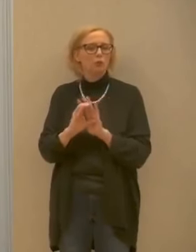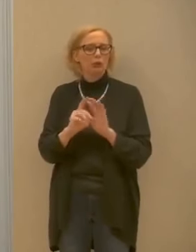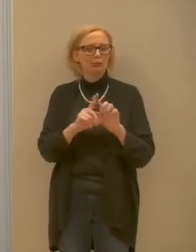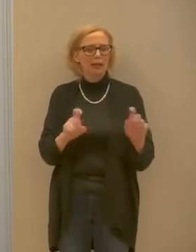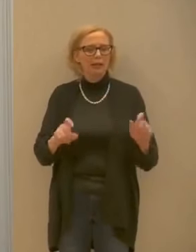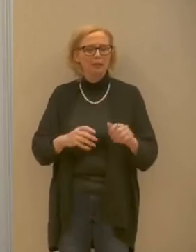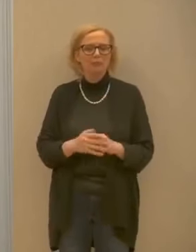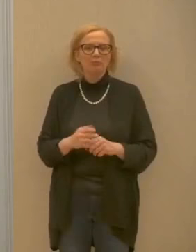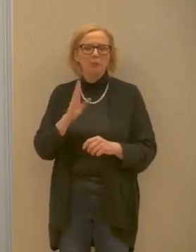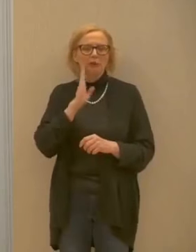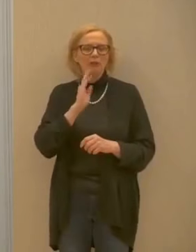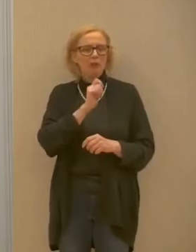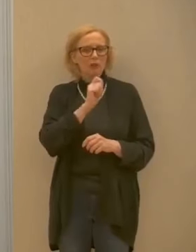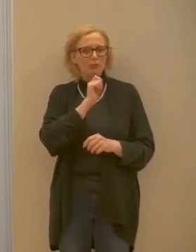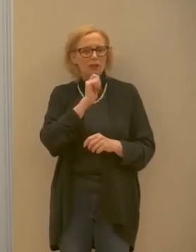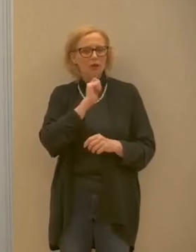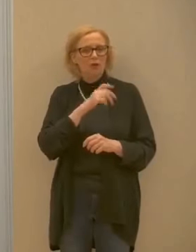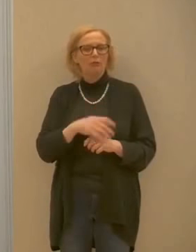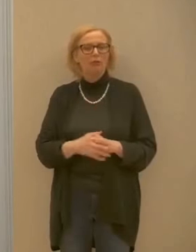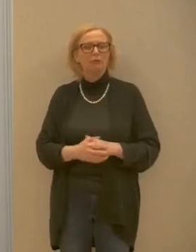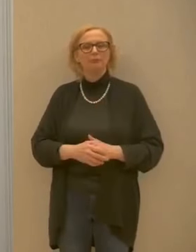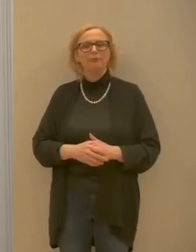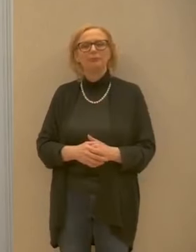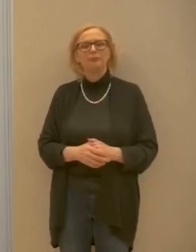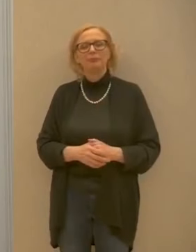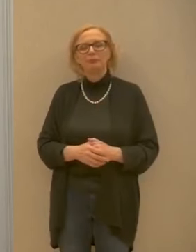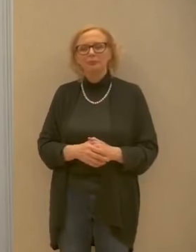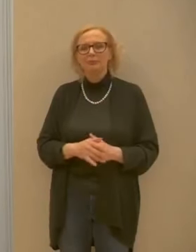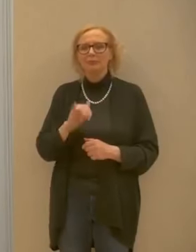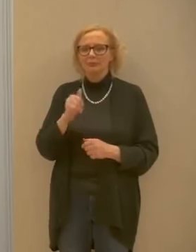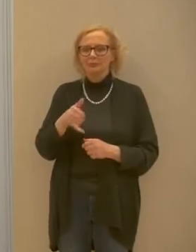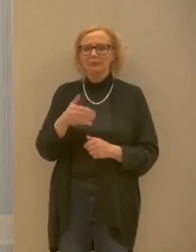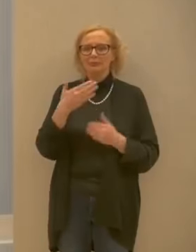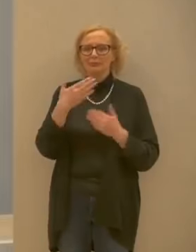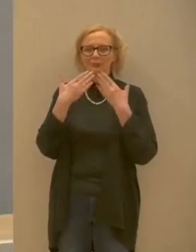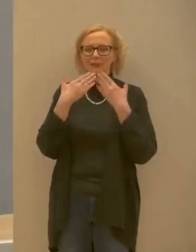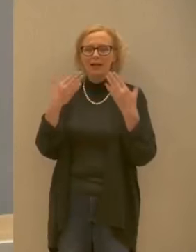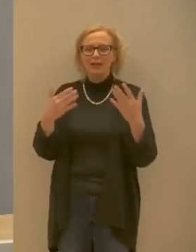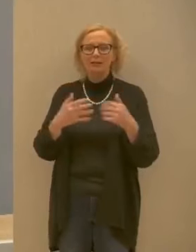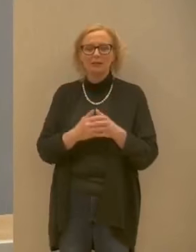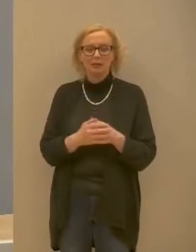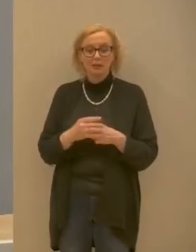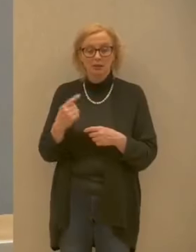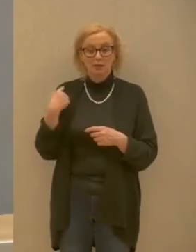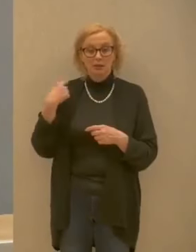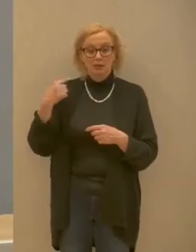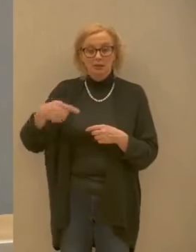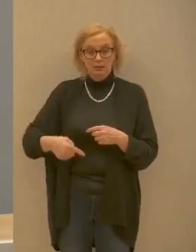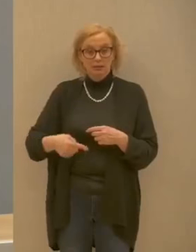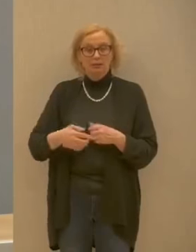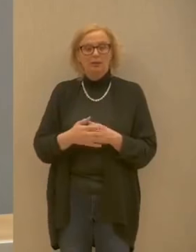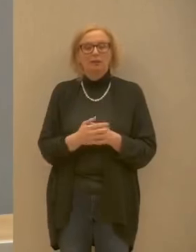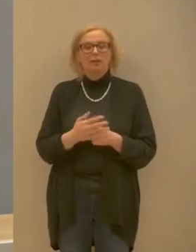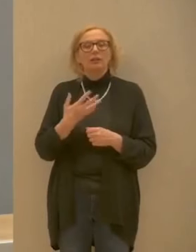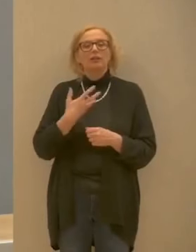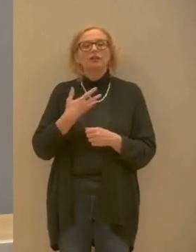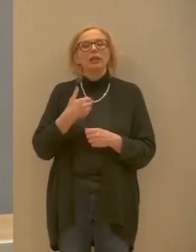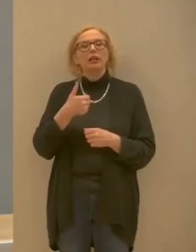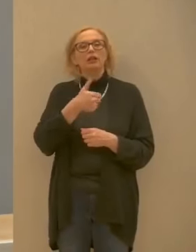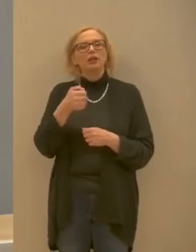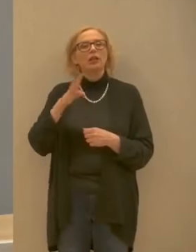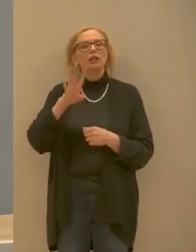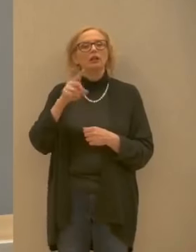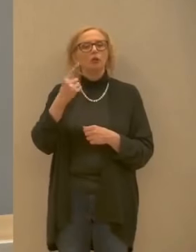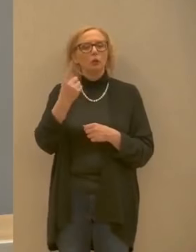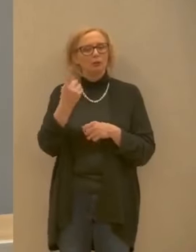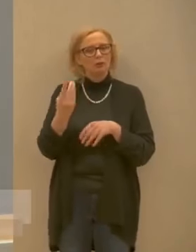il microfono all'assessore segnana prego sì grazie allora ad oggi abbiamo 151 casi